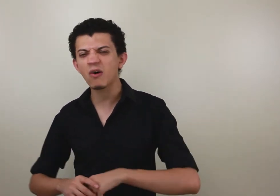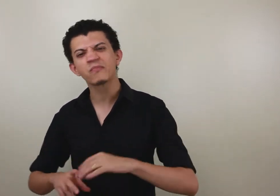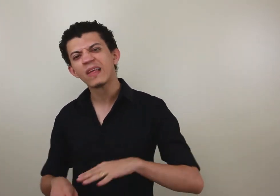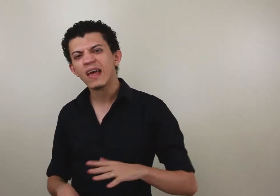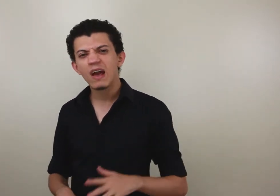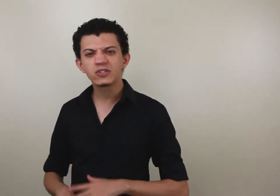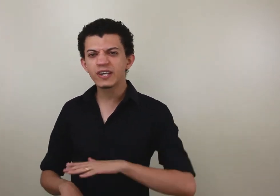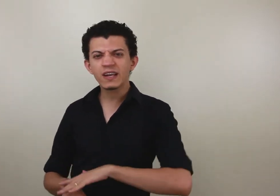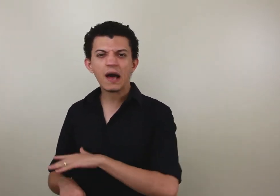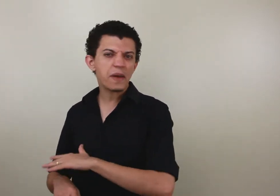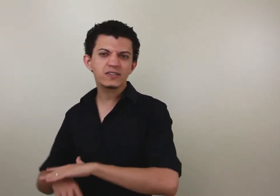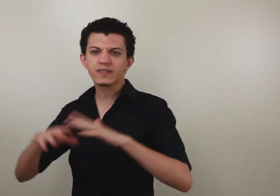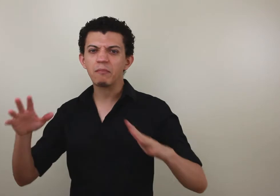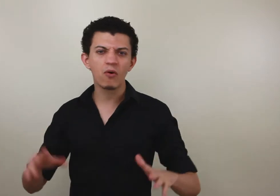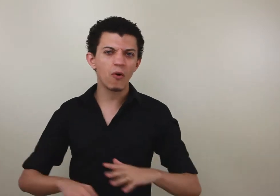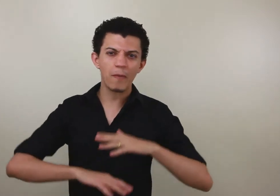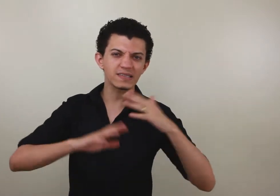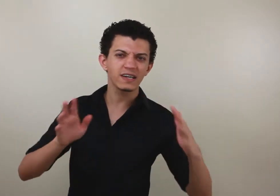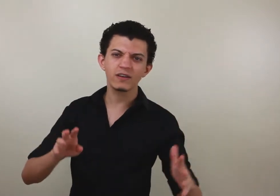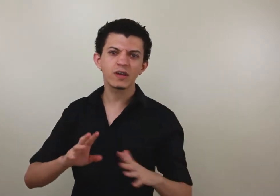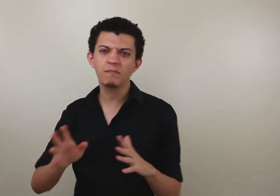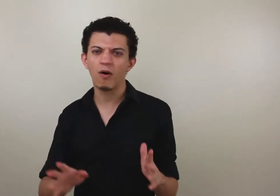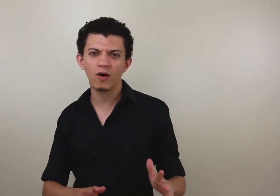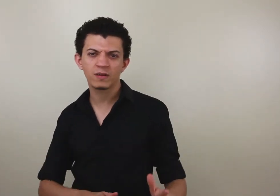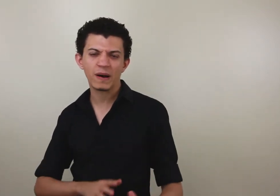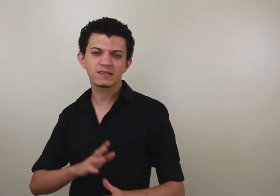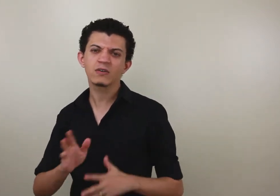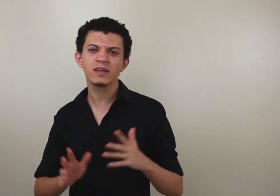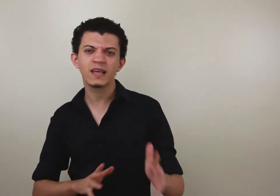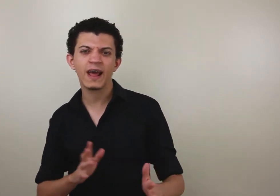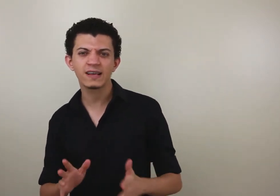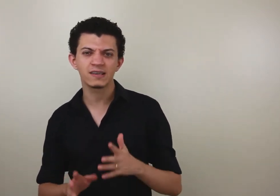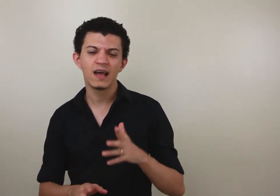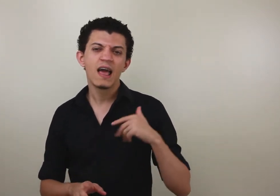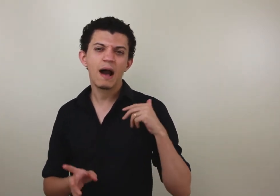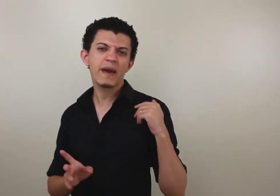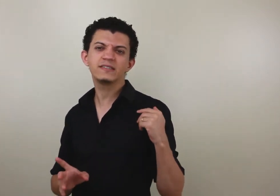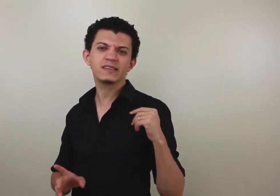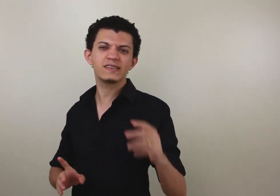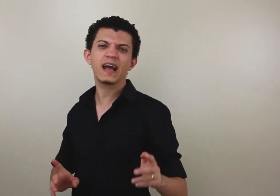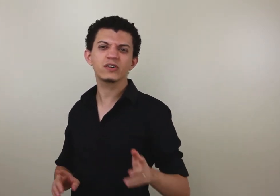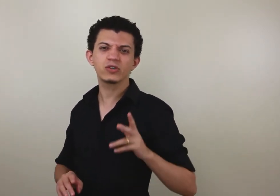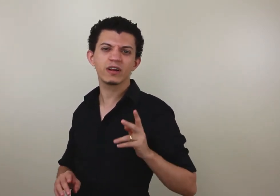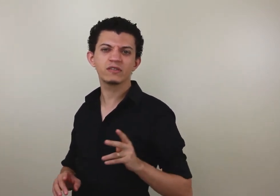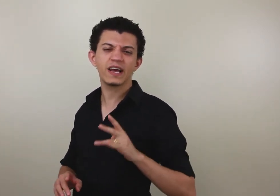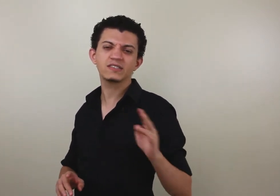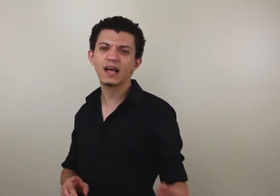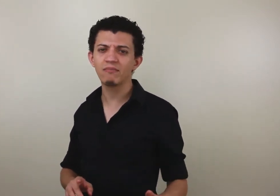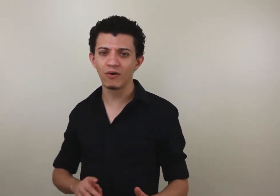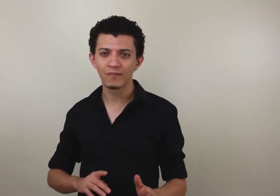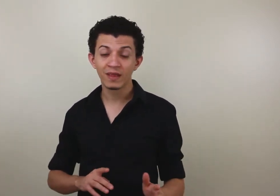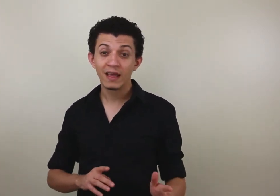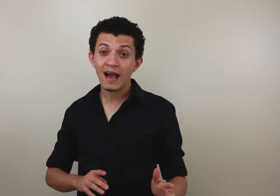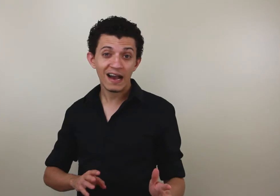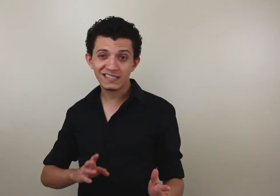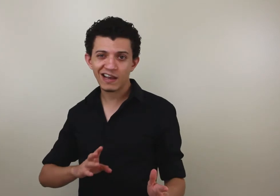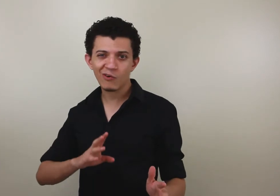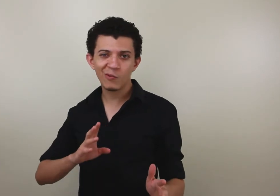não, eu tirando na média tá bom, passando é que importa, passando é que interessa. A média é 7, eu tirando 7 tá bom. Aí se é alguma